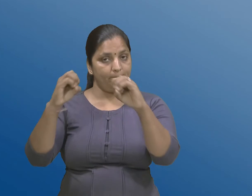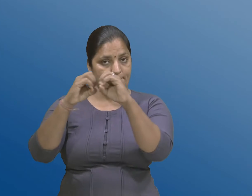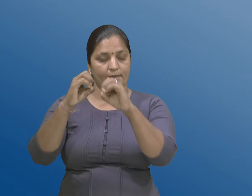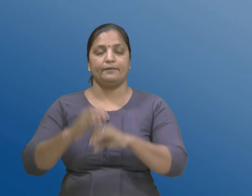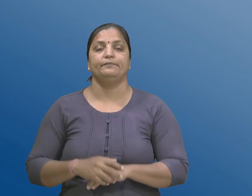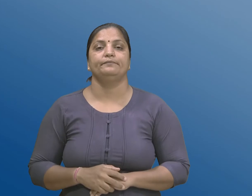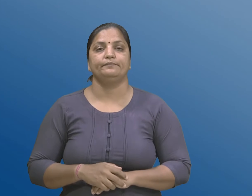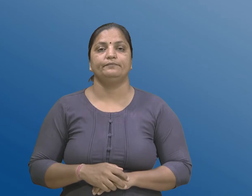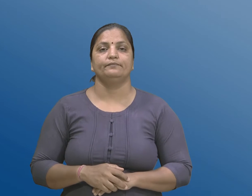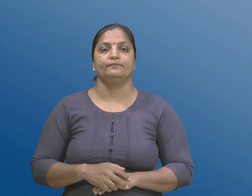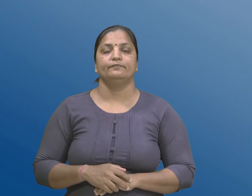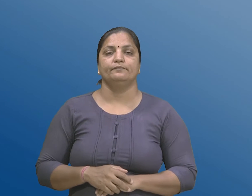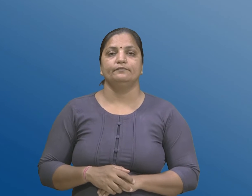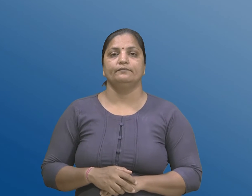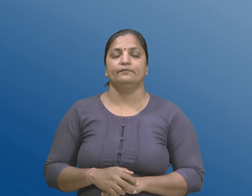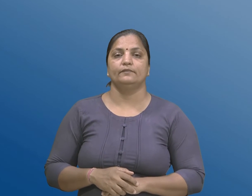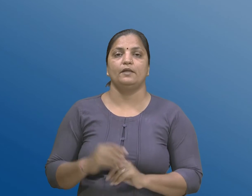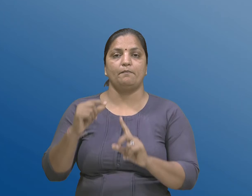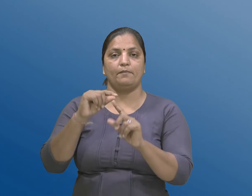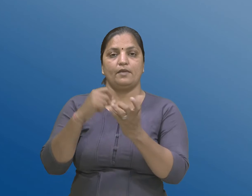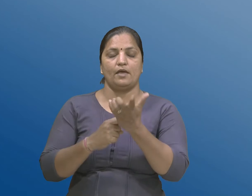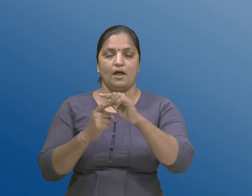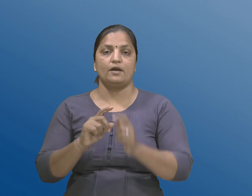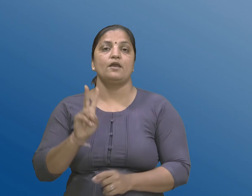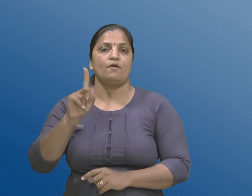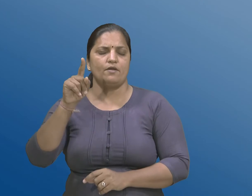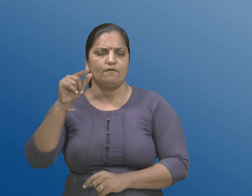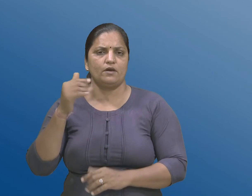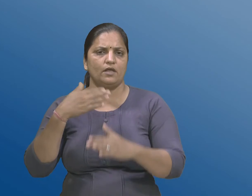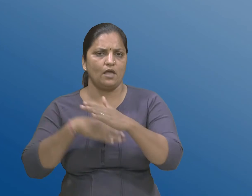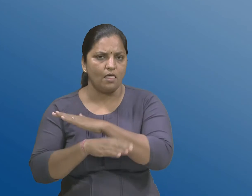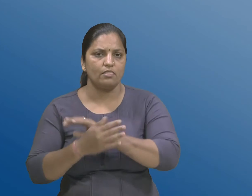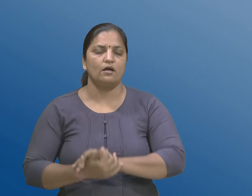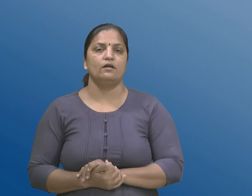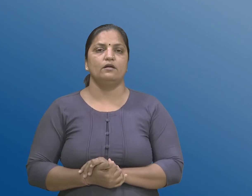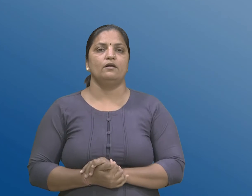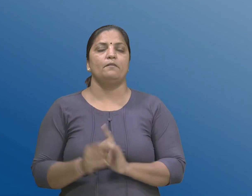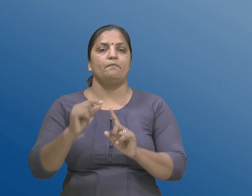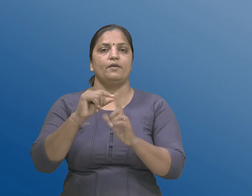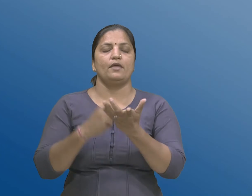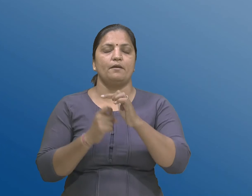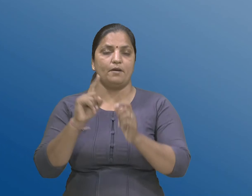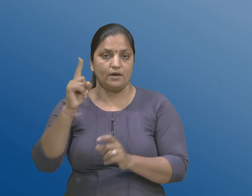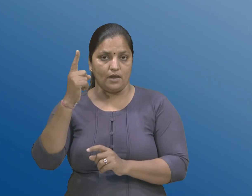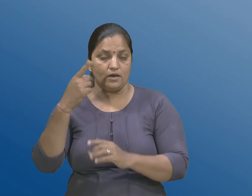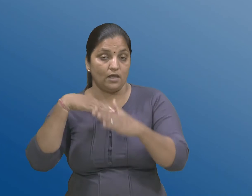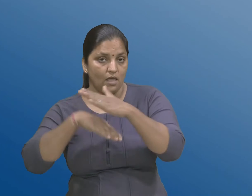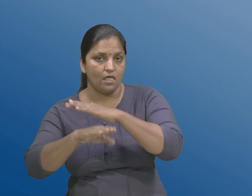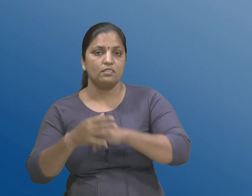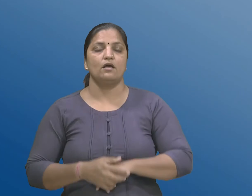बी खंड न एक्विस्ना पेटा खंड एक हेठर समान